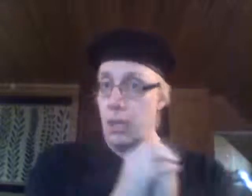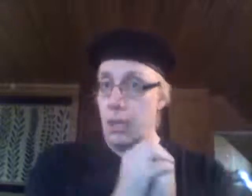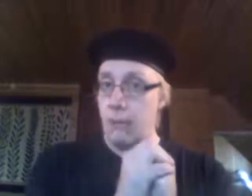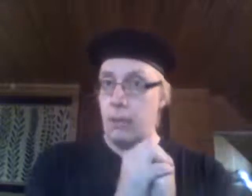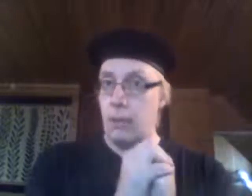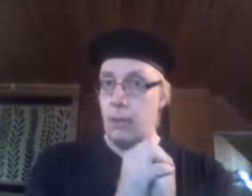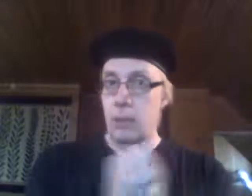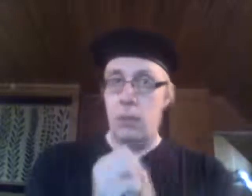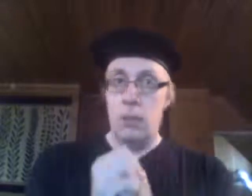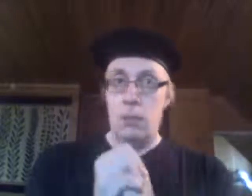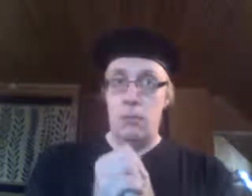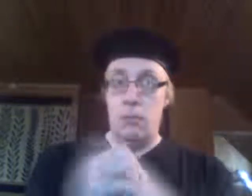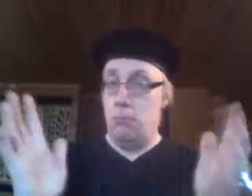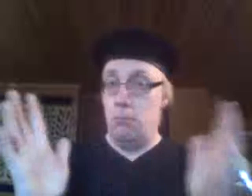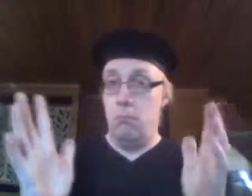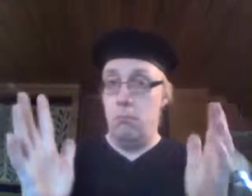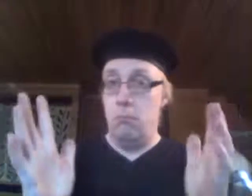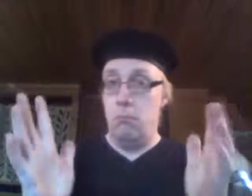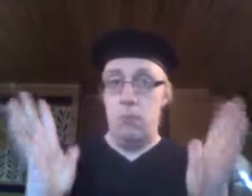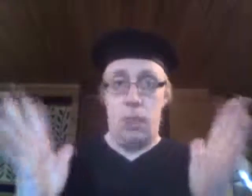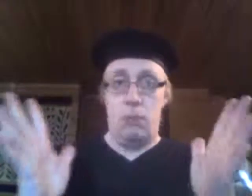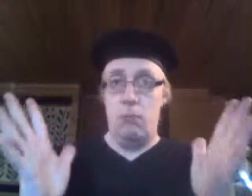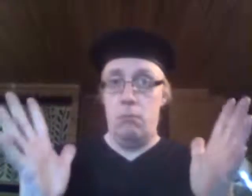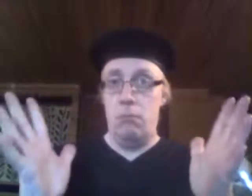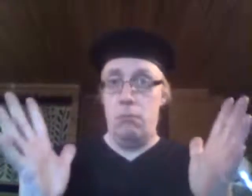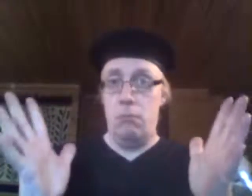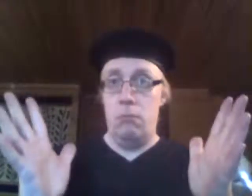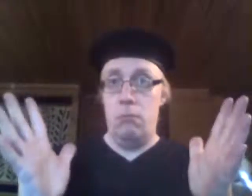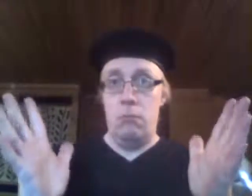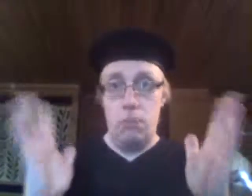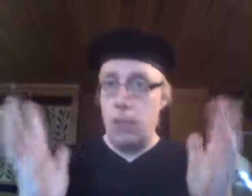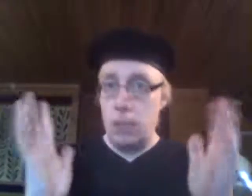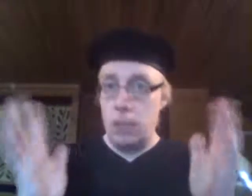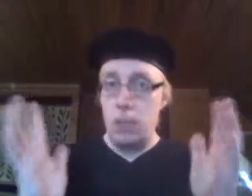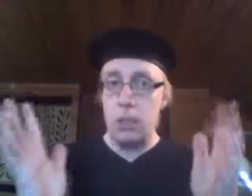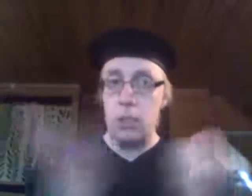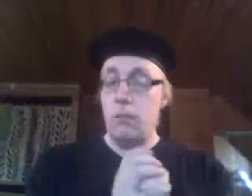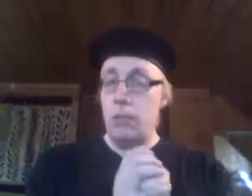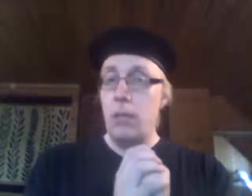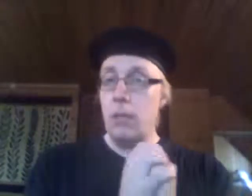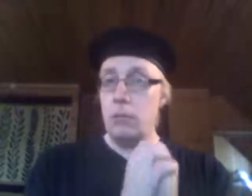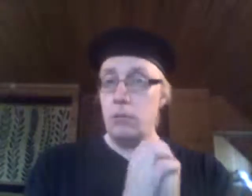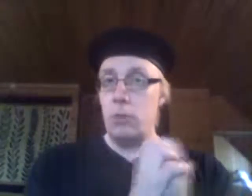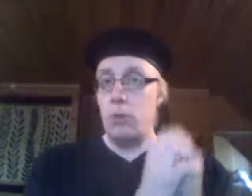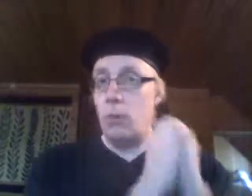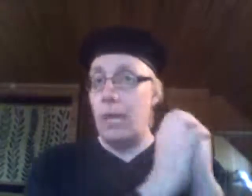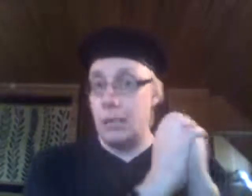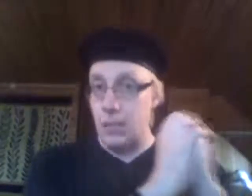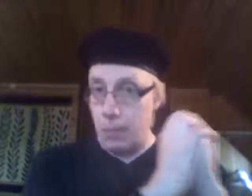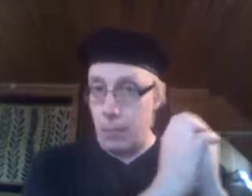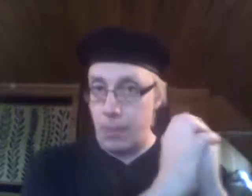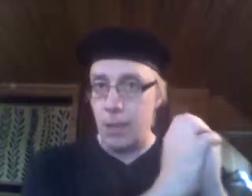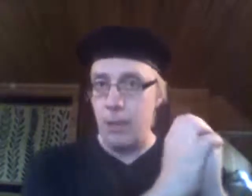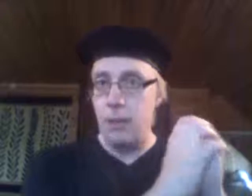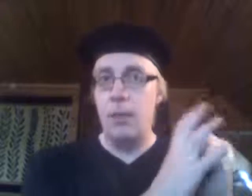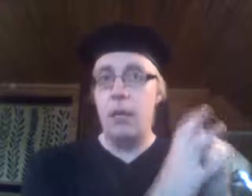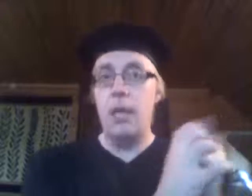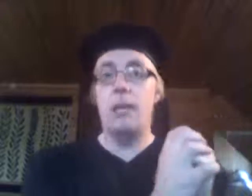hirveätä. Niin. Miksei sitä sitten pidä vastustaa? Kyllähän sitä pitää. Eli,